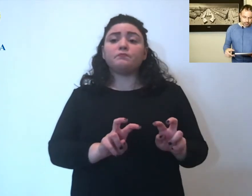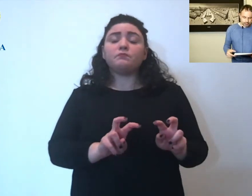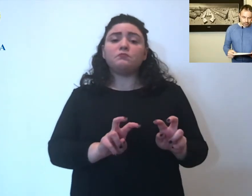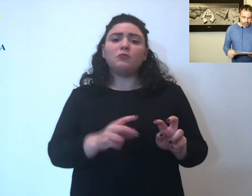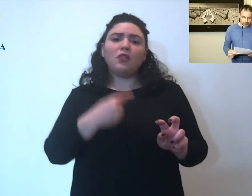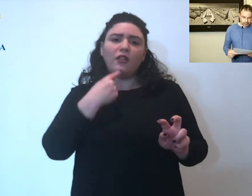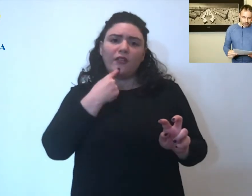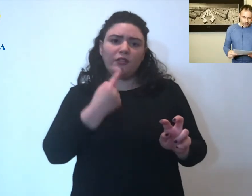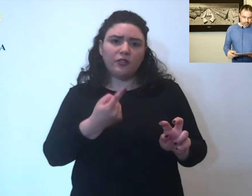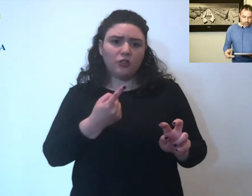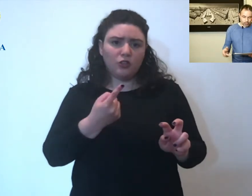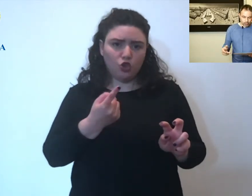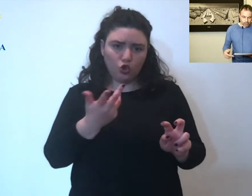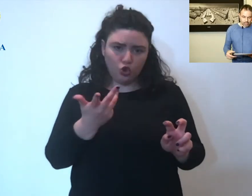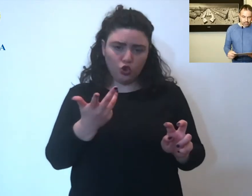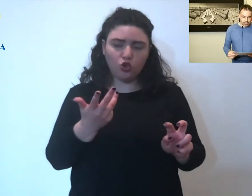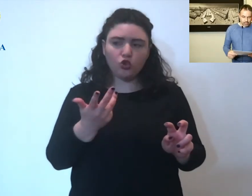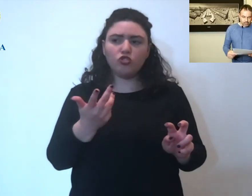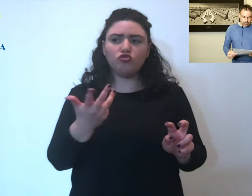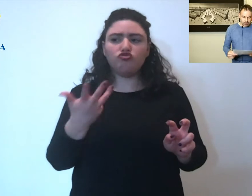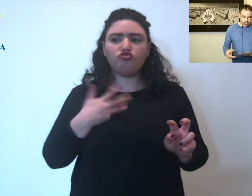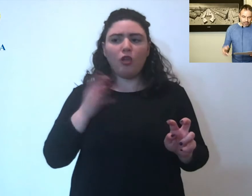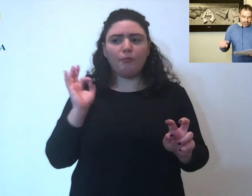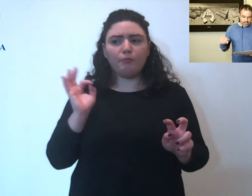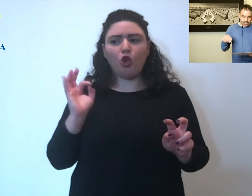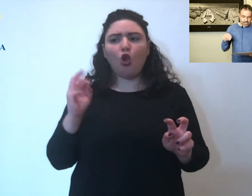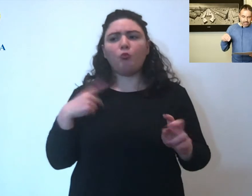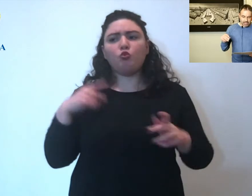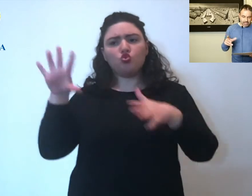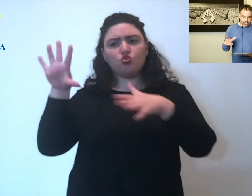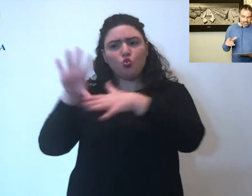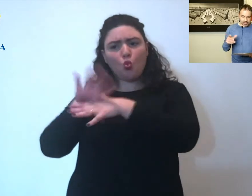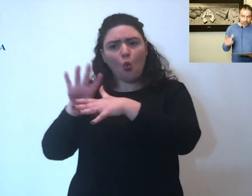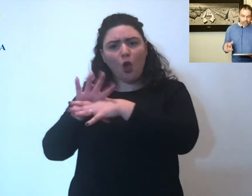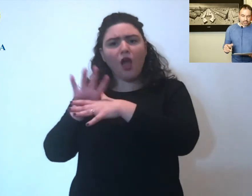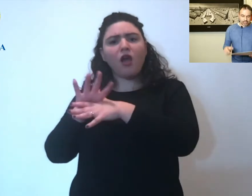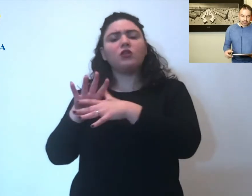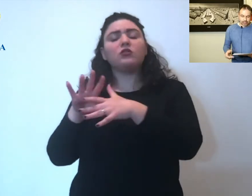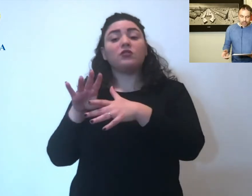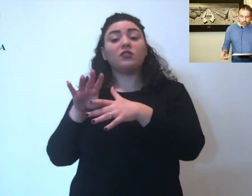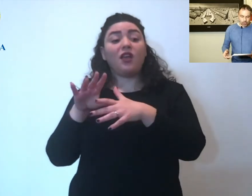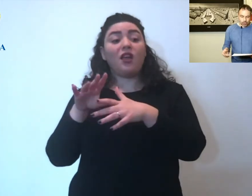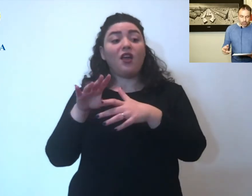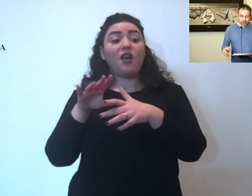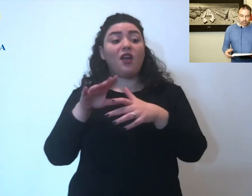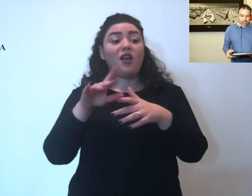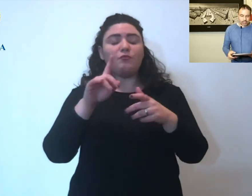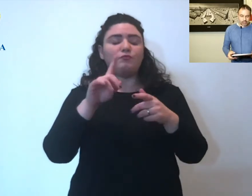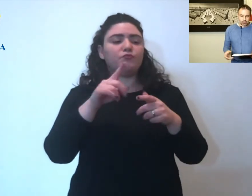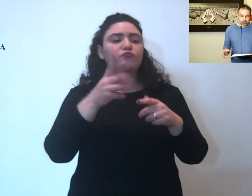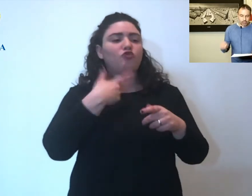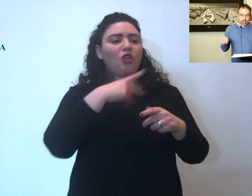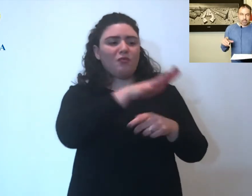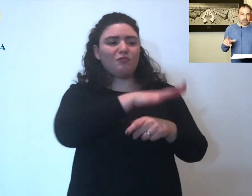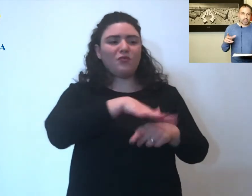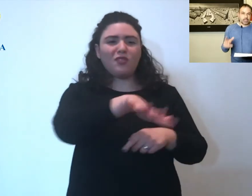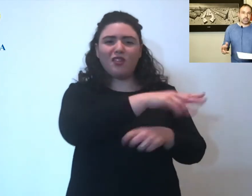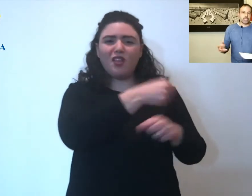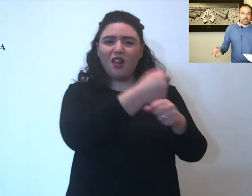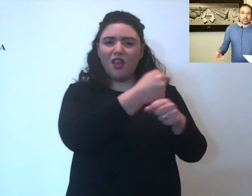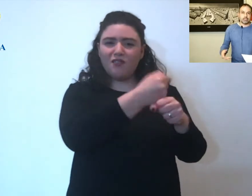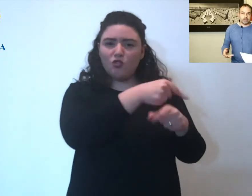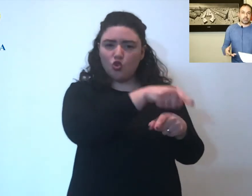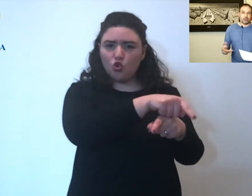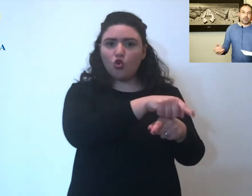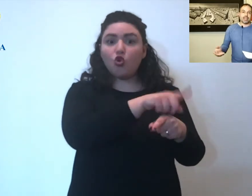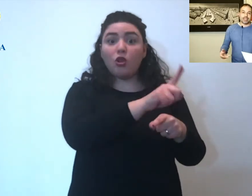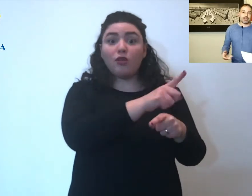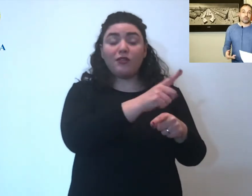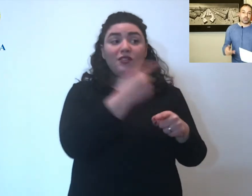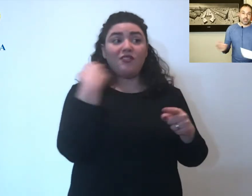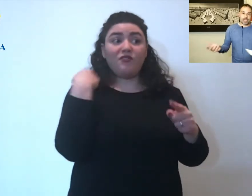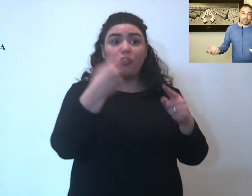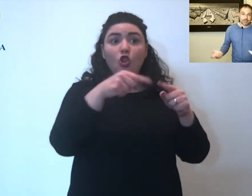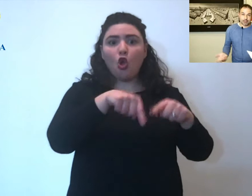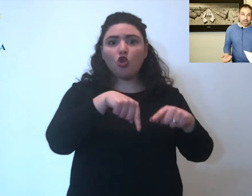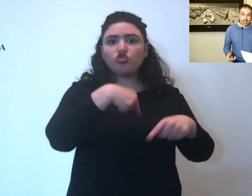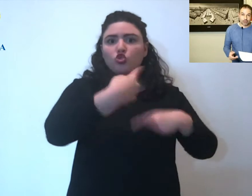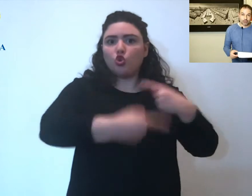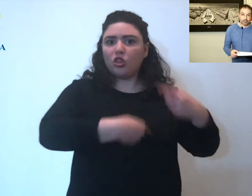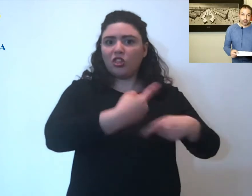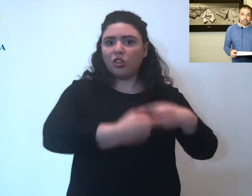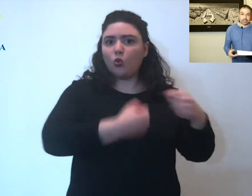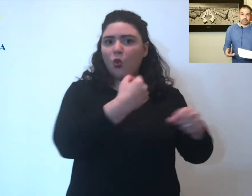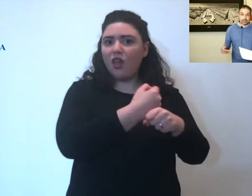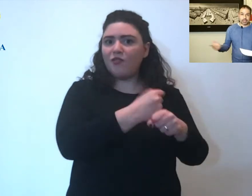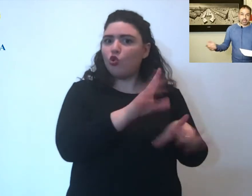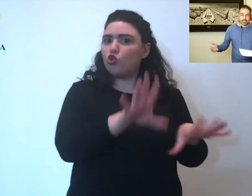filiera lavorativa di un luogo lavorativo di quelli che non si è